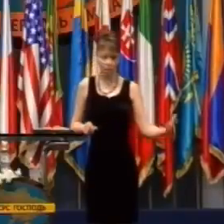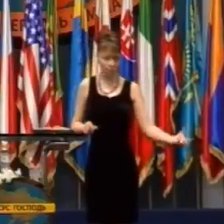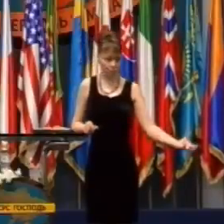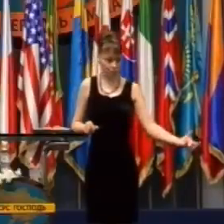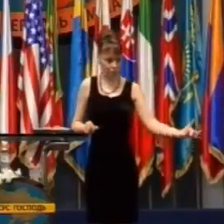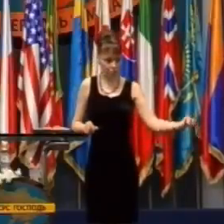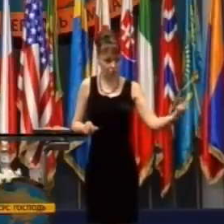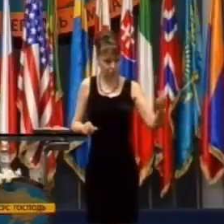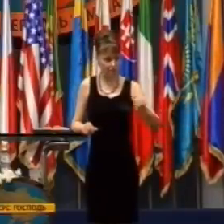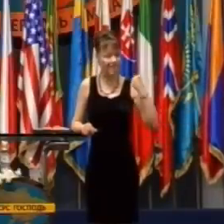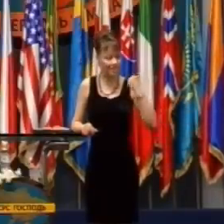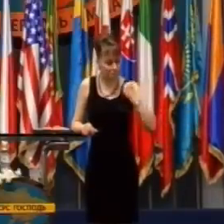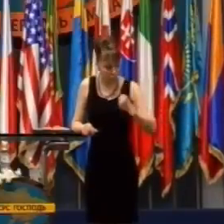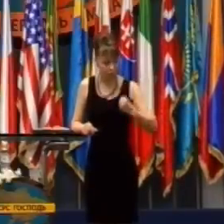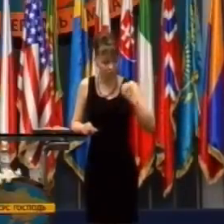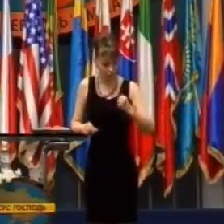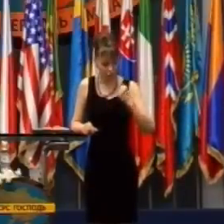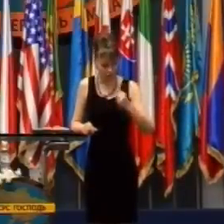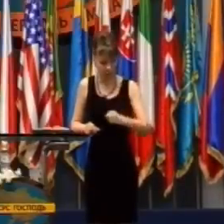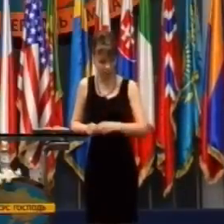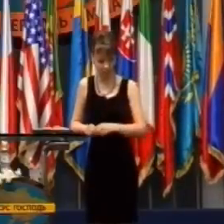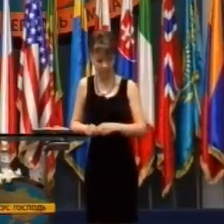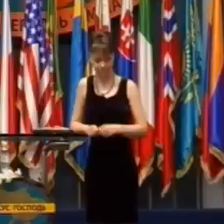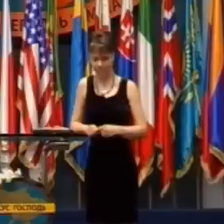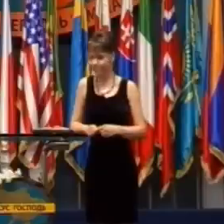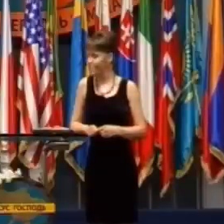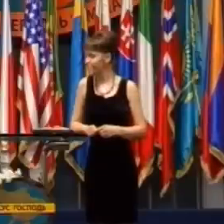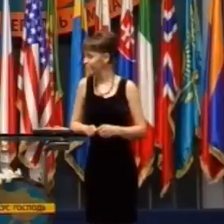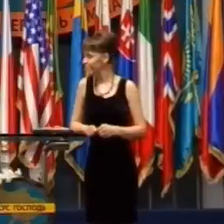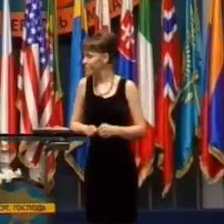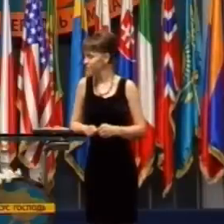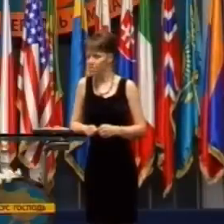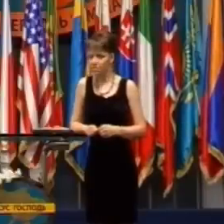tak to ide na vašu e-mailovú adresu.